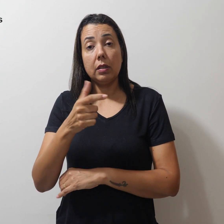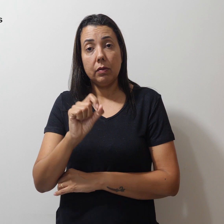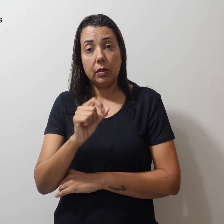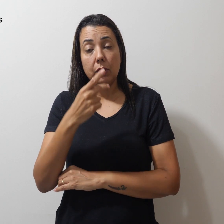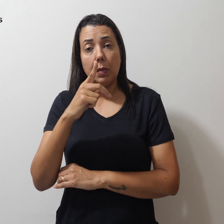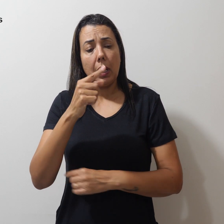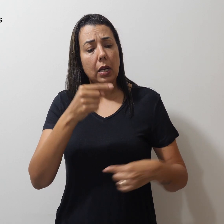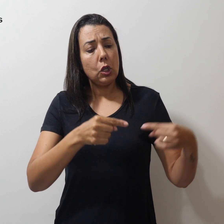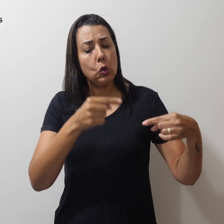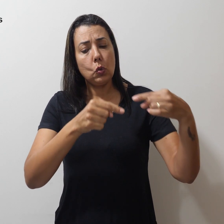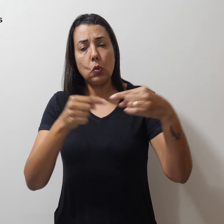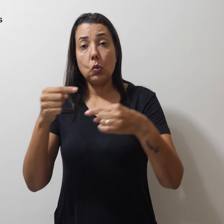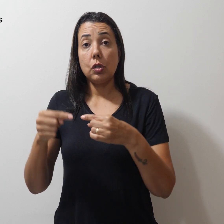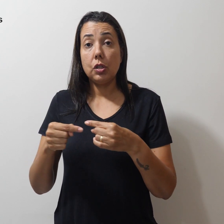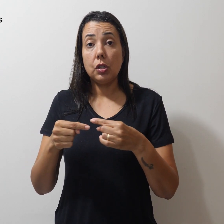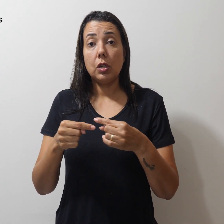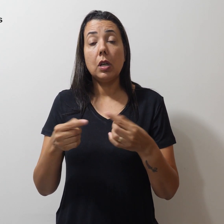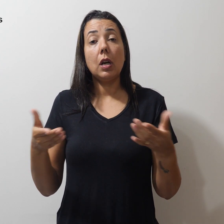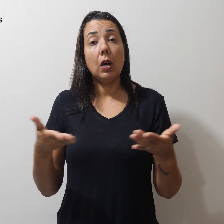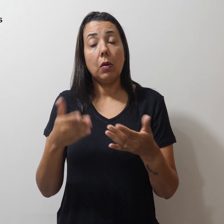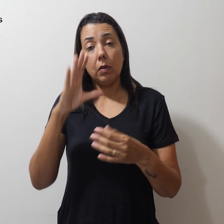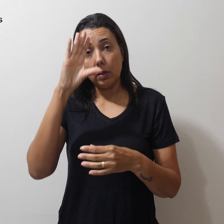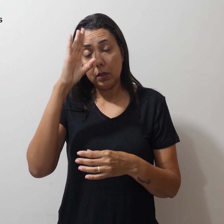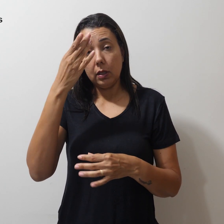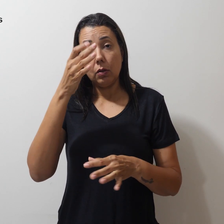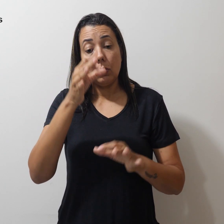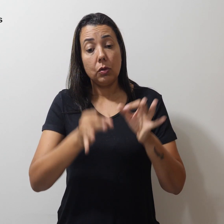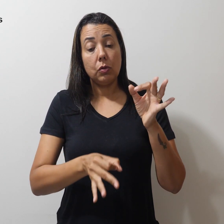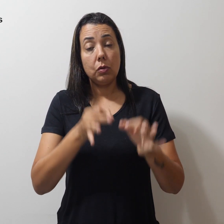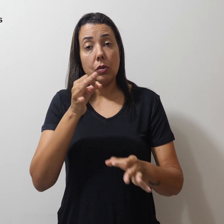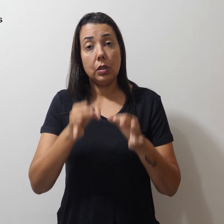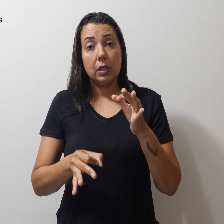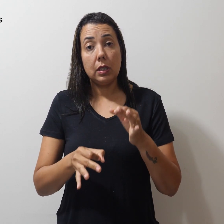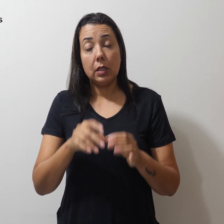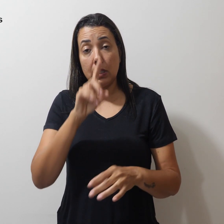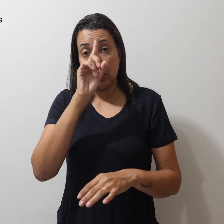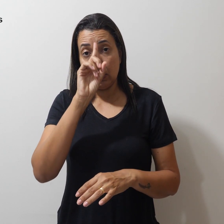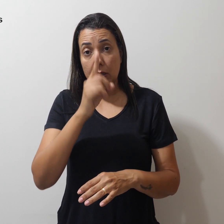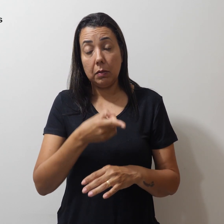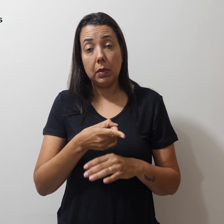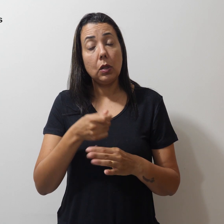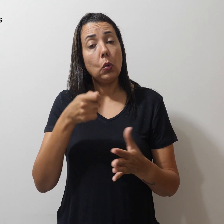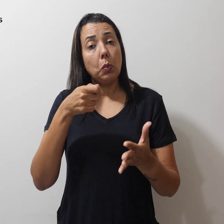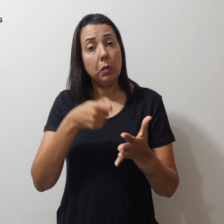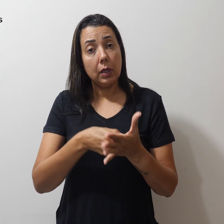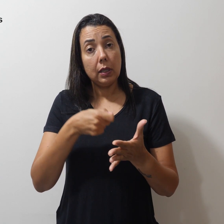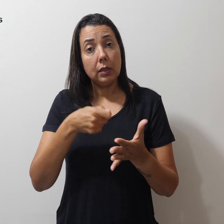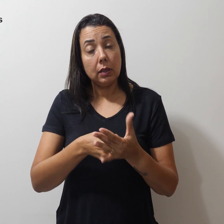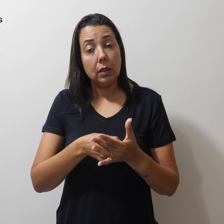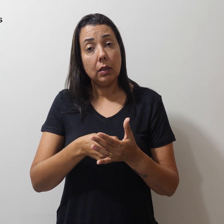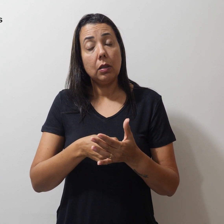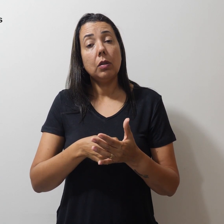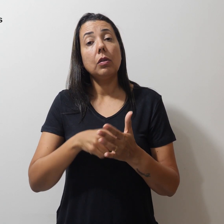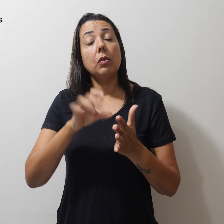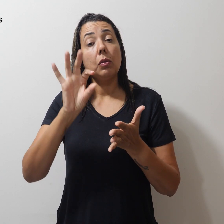debater a recente decisão judicial que determina a obrigatoriedade do registro de